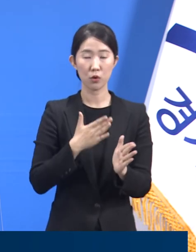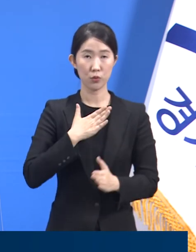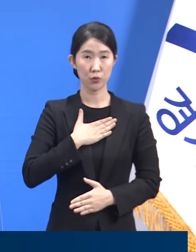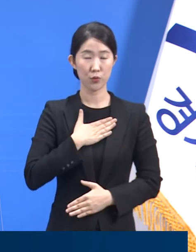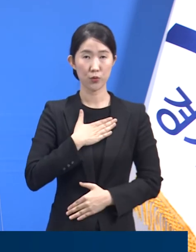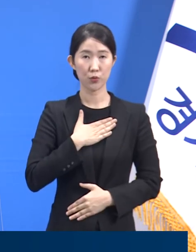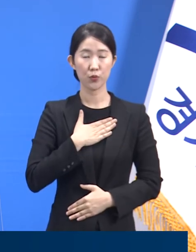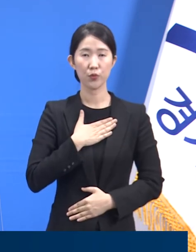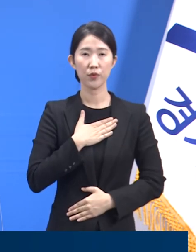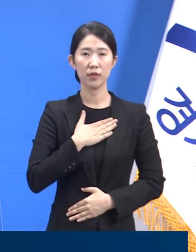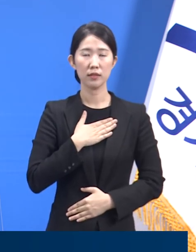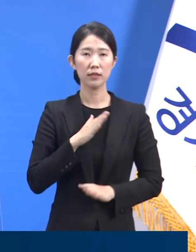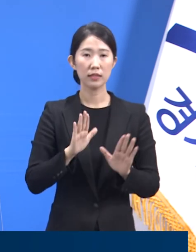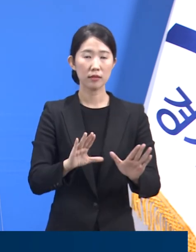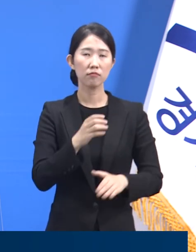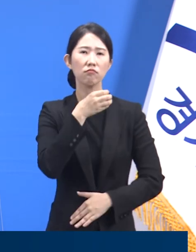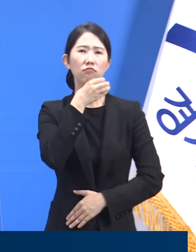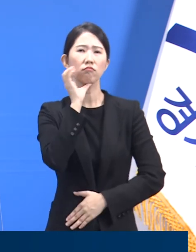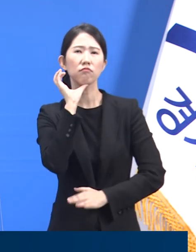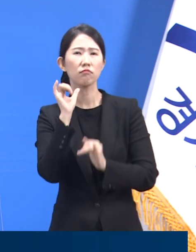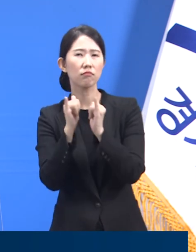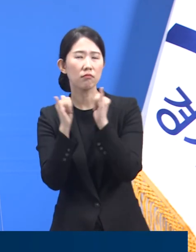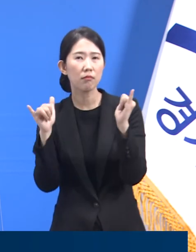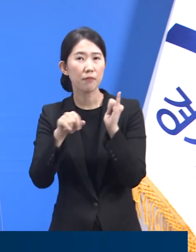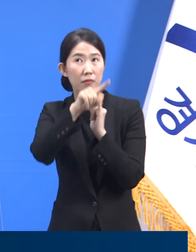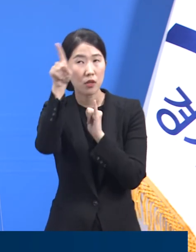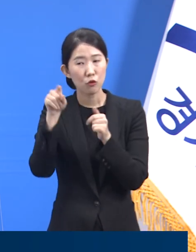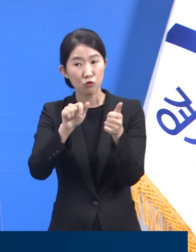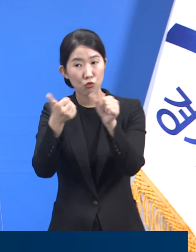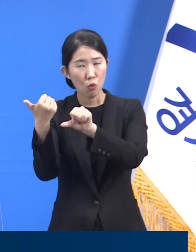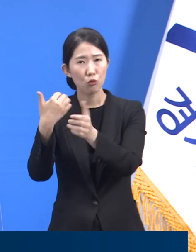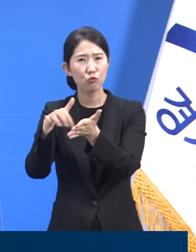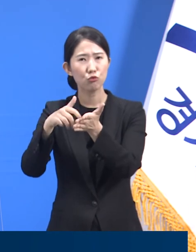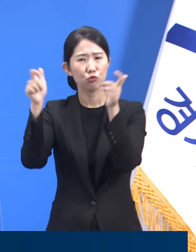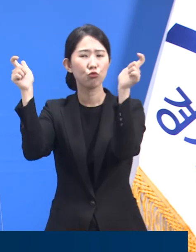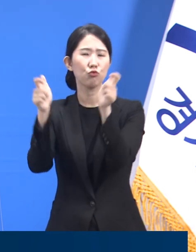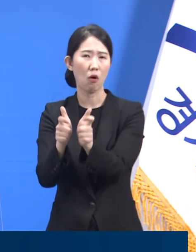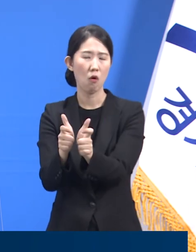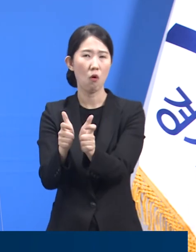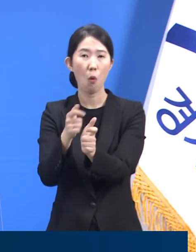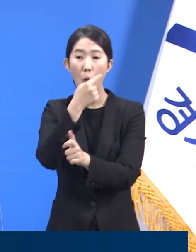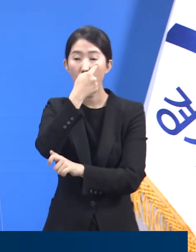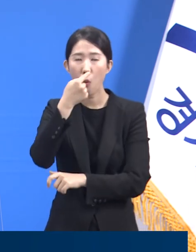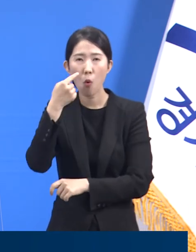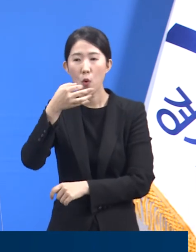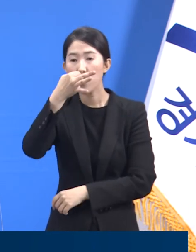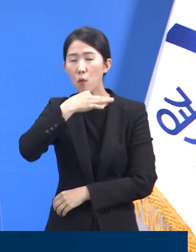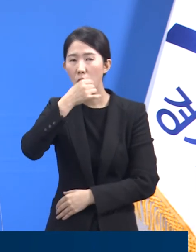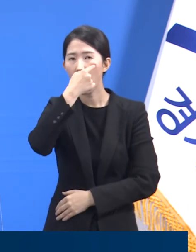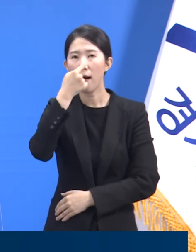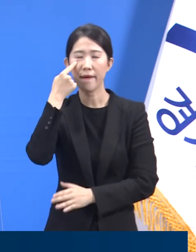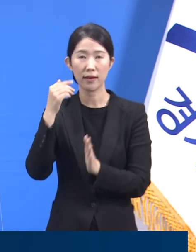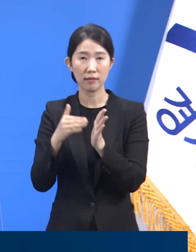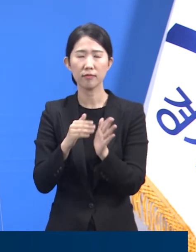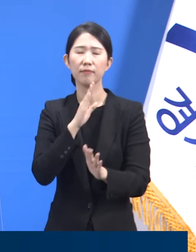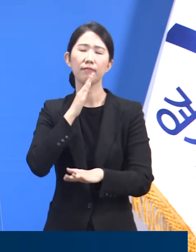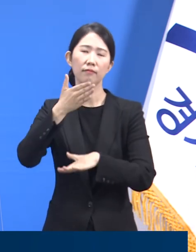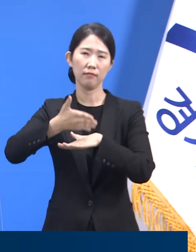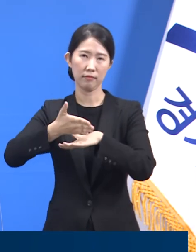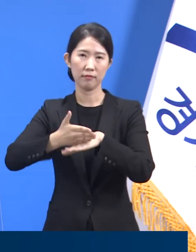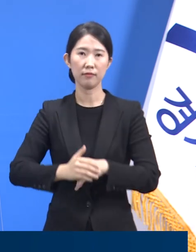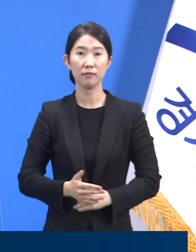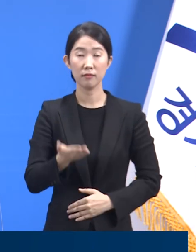집단의 사망 감수 효과를 누리고 있습니다. 진정 감사한 일입니다. 하지만 오늘 성남시